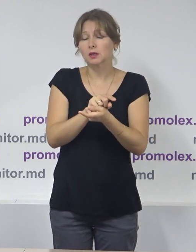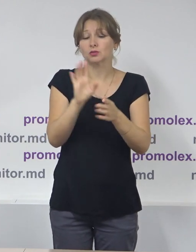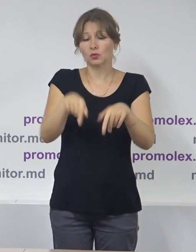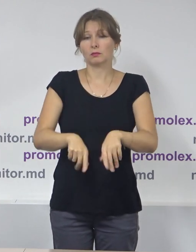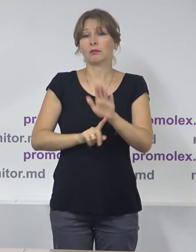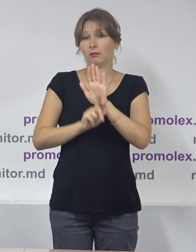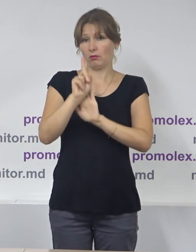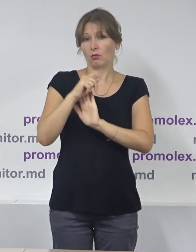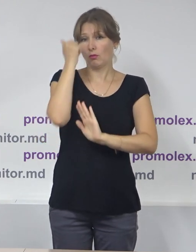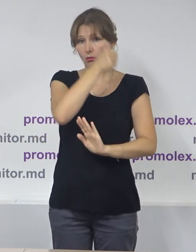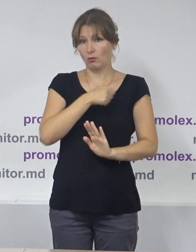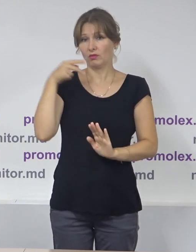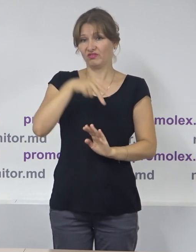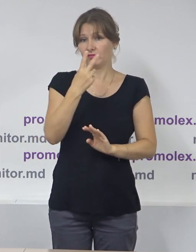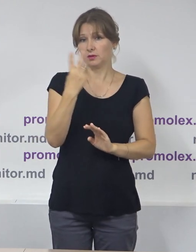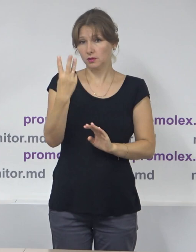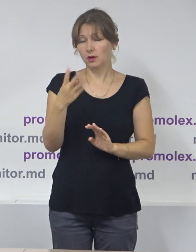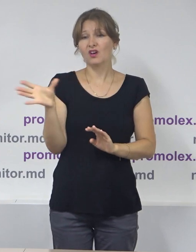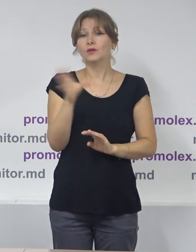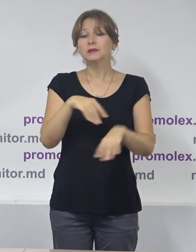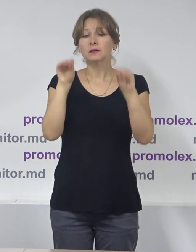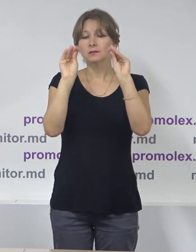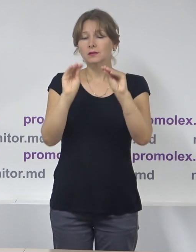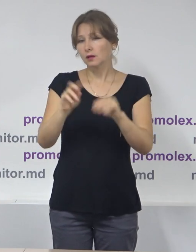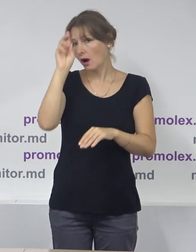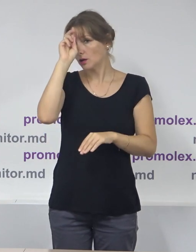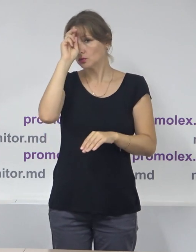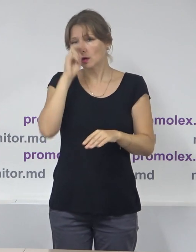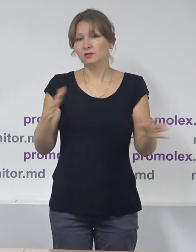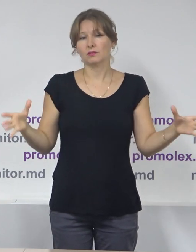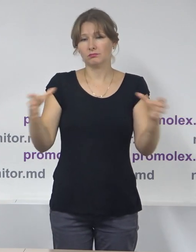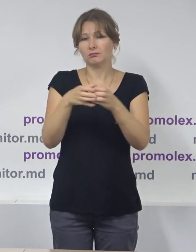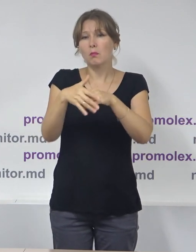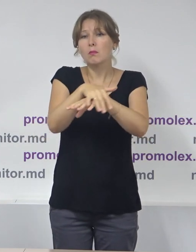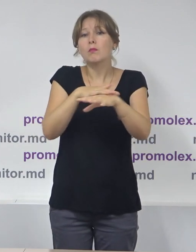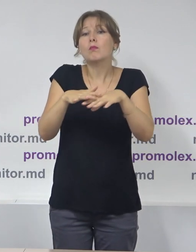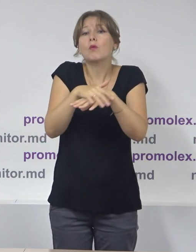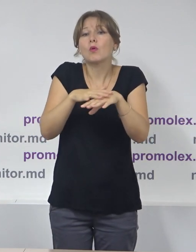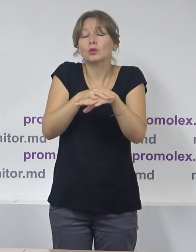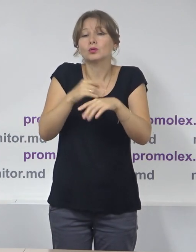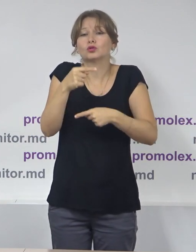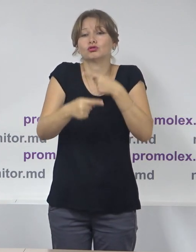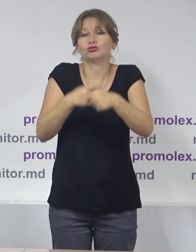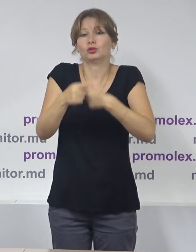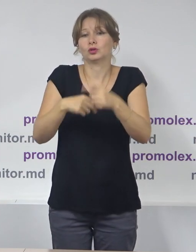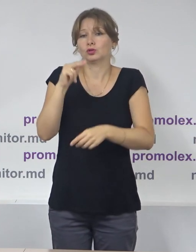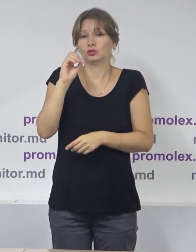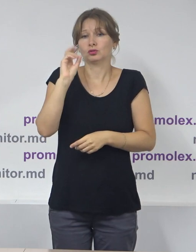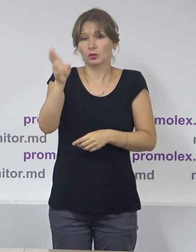cu acest an, datele Registrului de Stat a Populației, prin intermediul CEC,